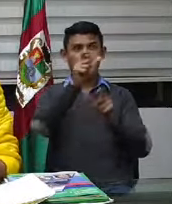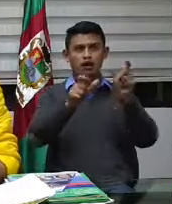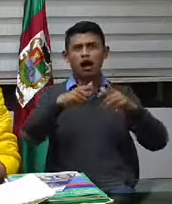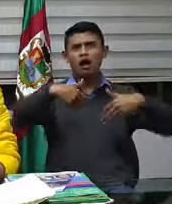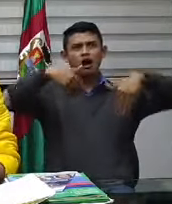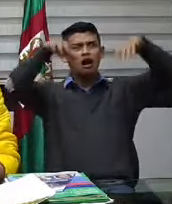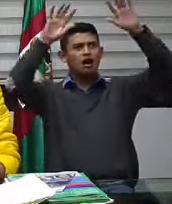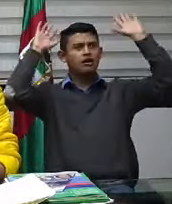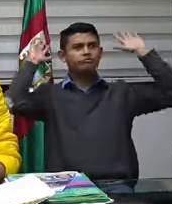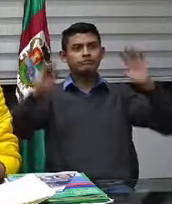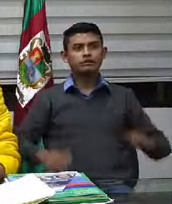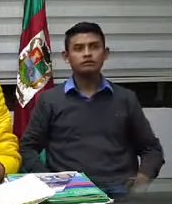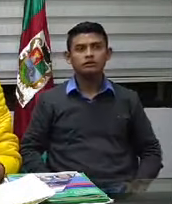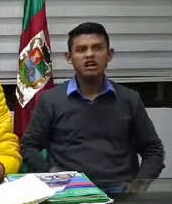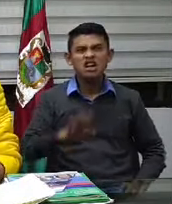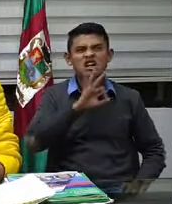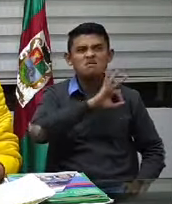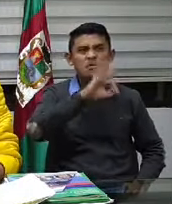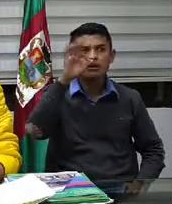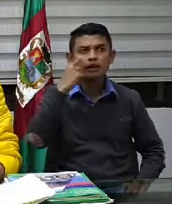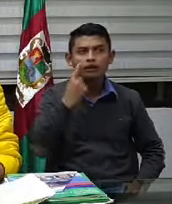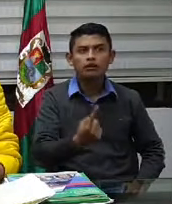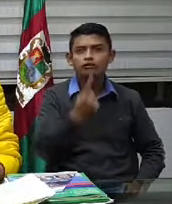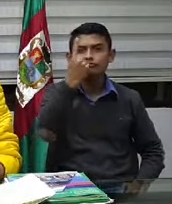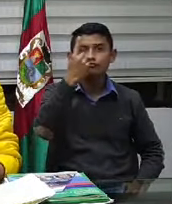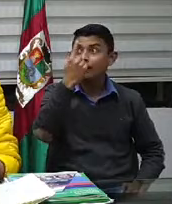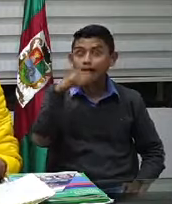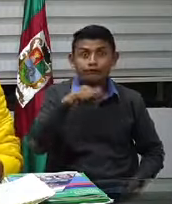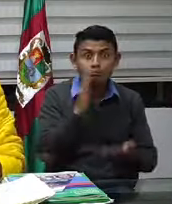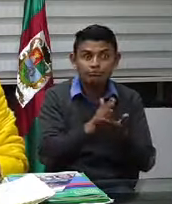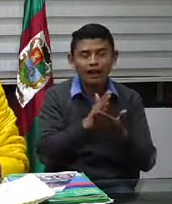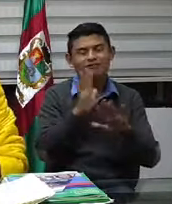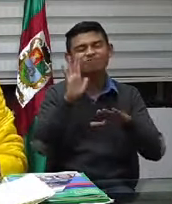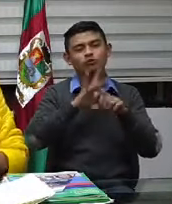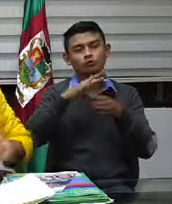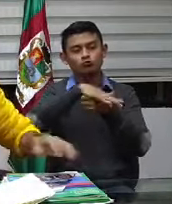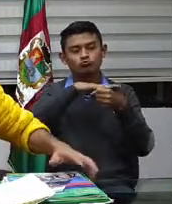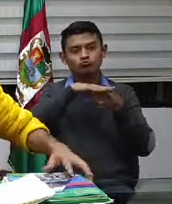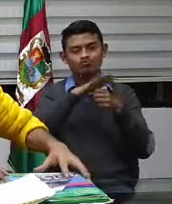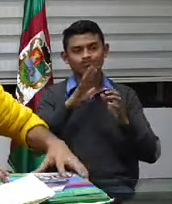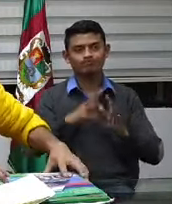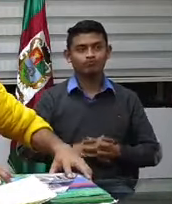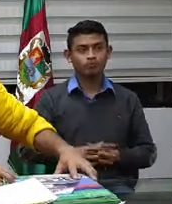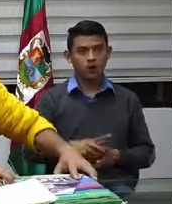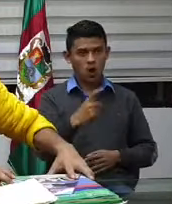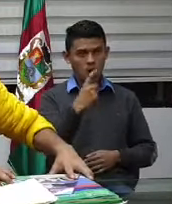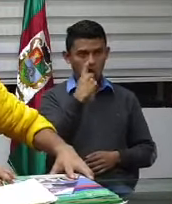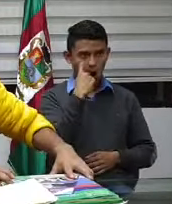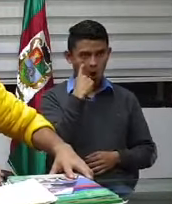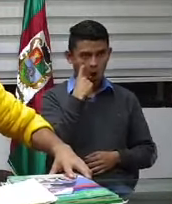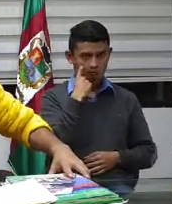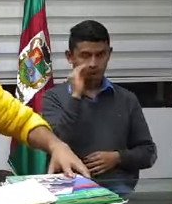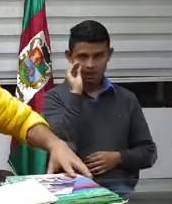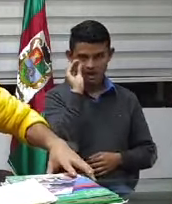nunca la habíamos hecho, pero que tocó hacerla. Y hay otra que vamos a hacer.